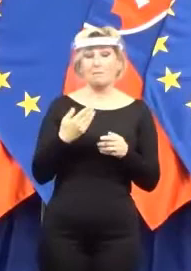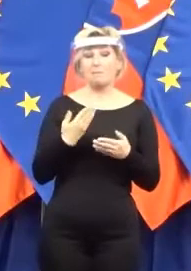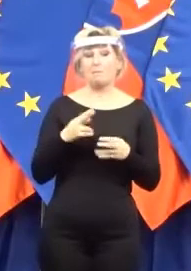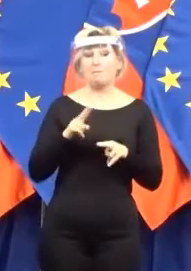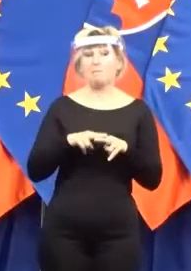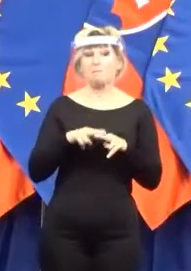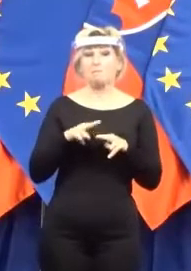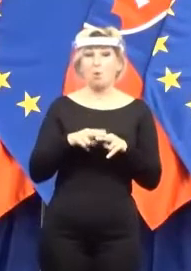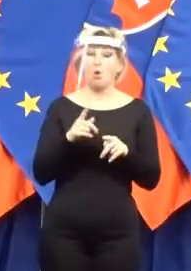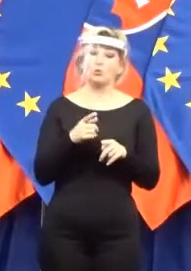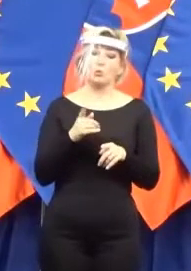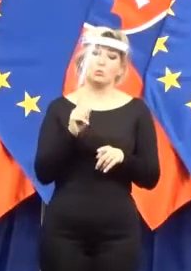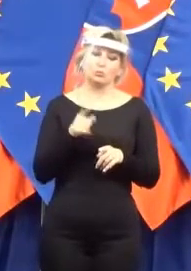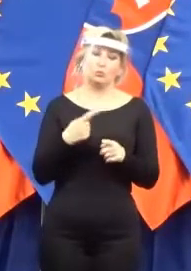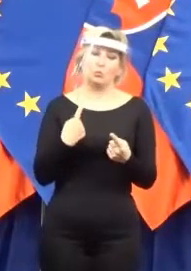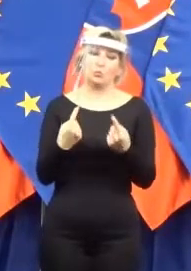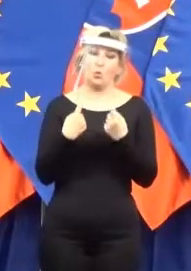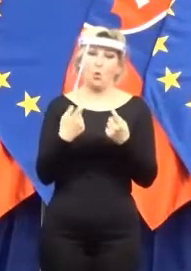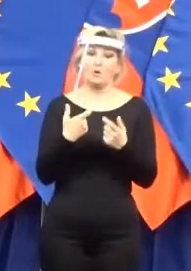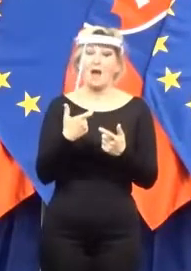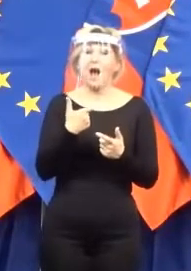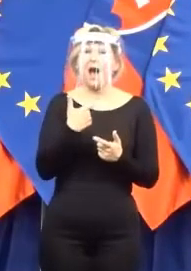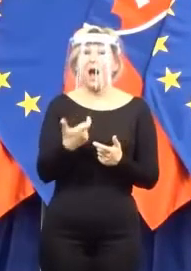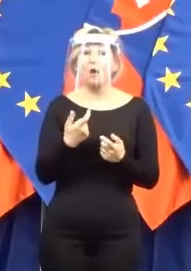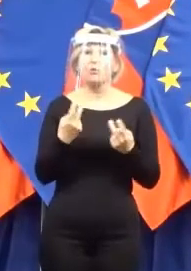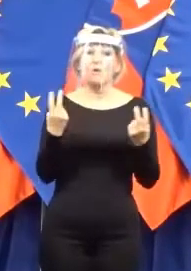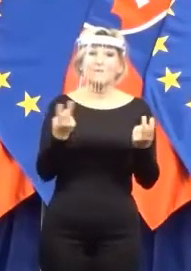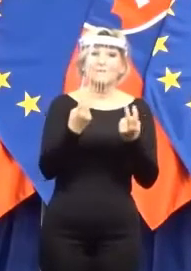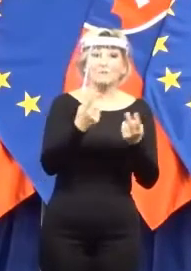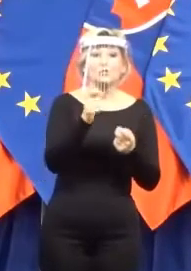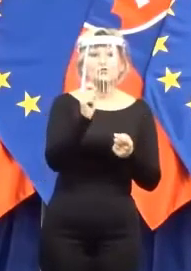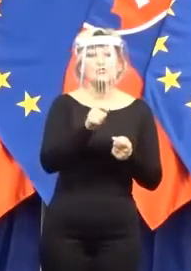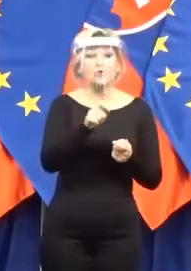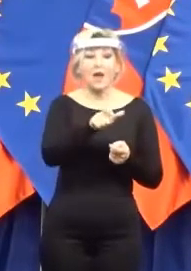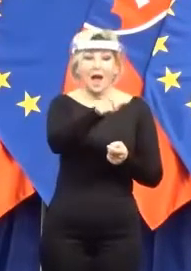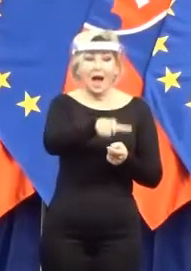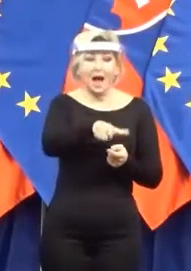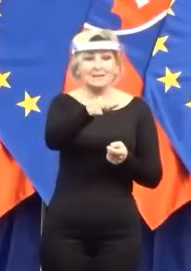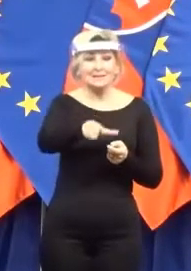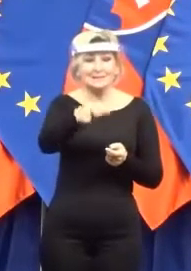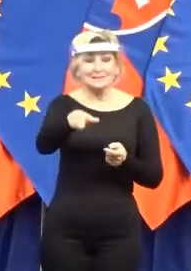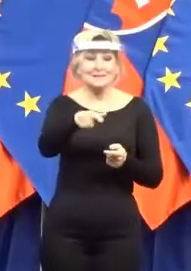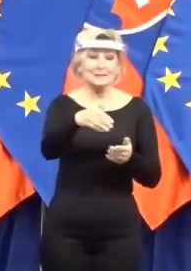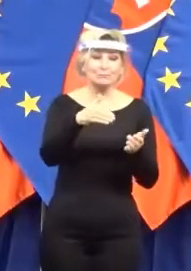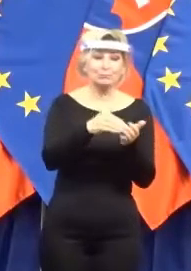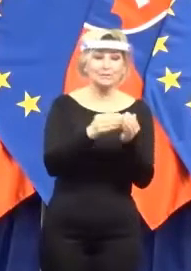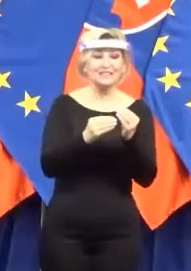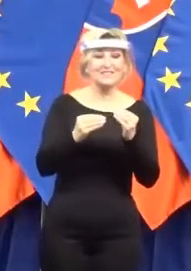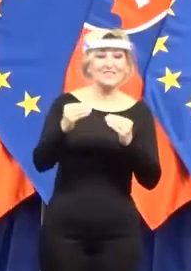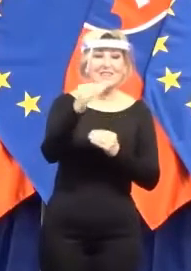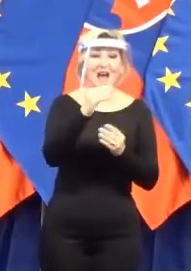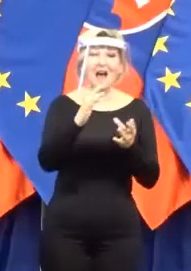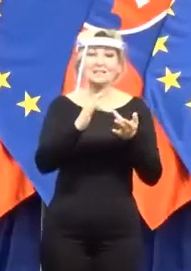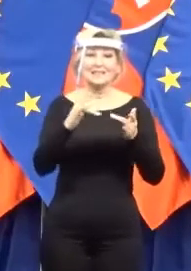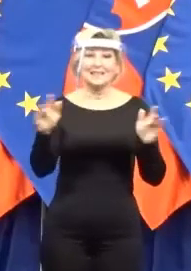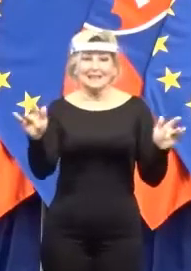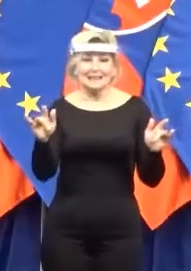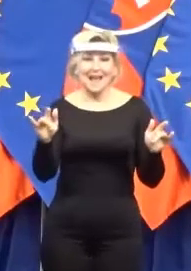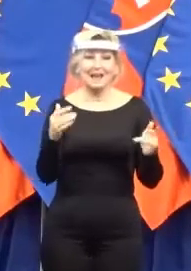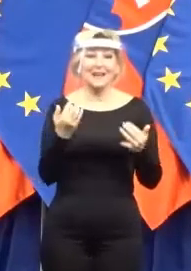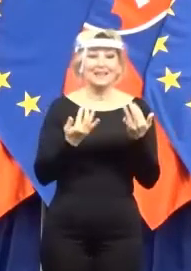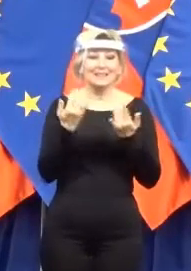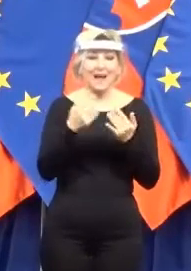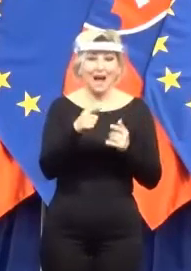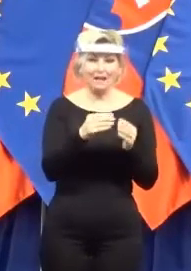jednotlivých žiakov, že ako ho budú vedieť vyhľadávať, aby tam boli navýšené táta. Ale to, čo som chcel oznámiť,